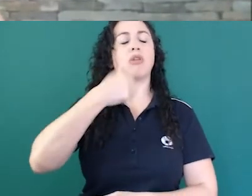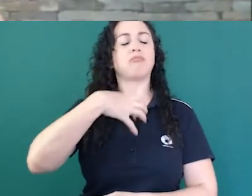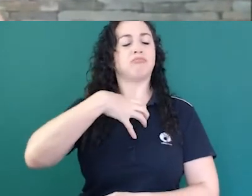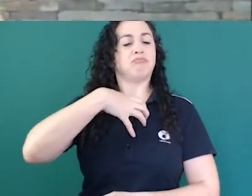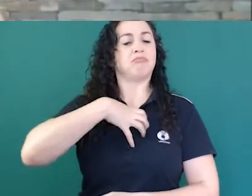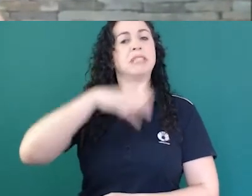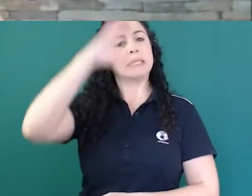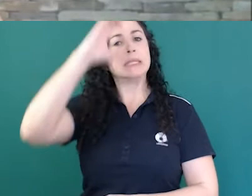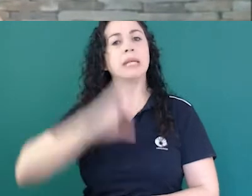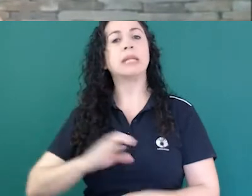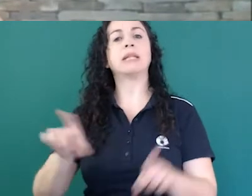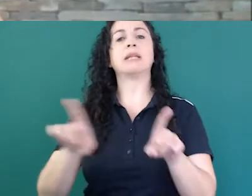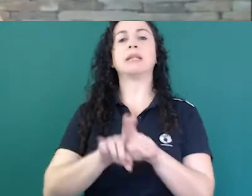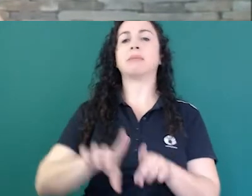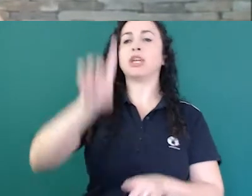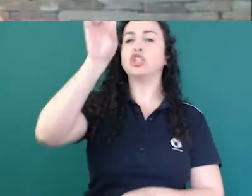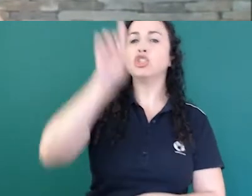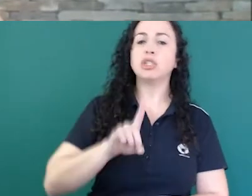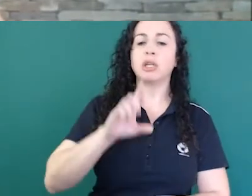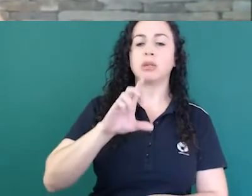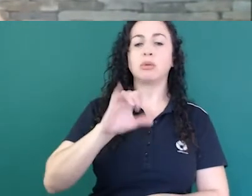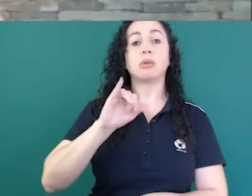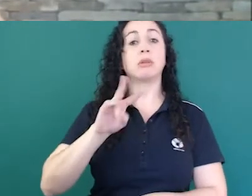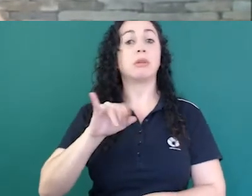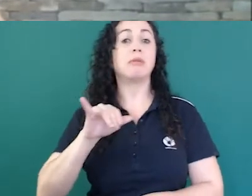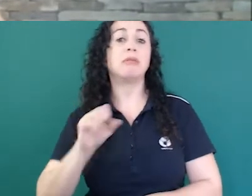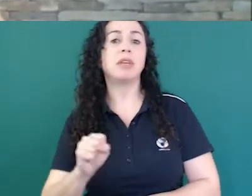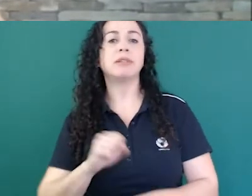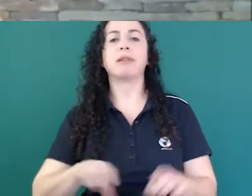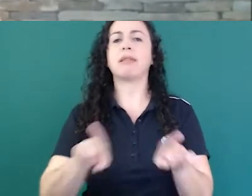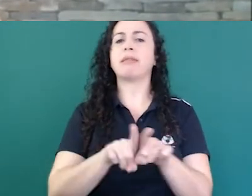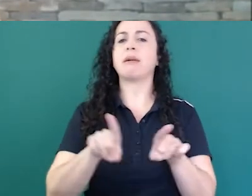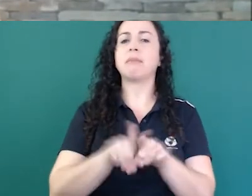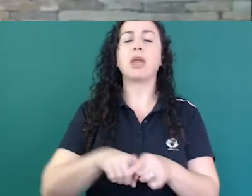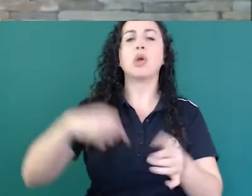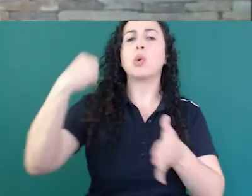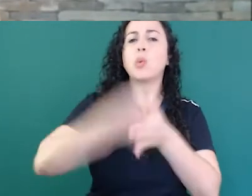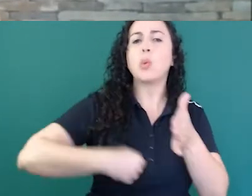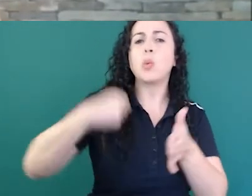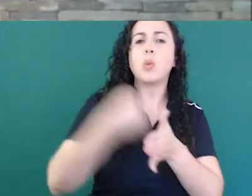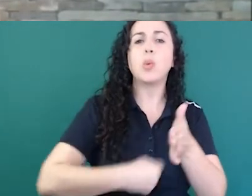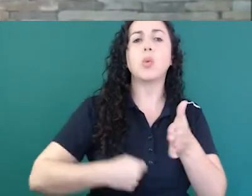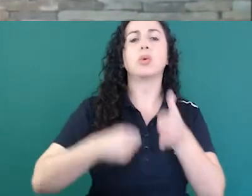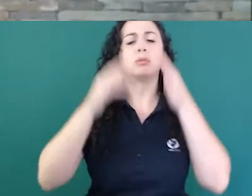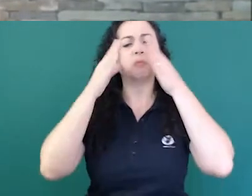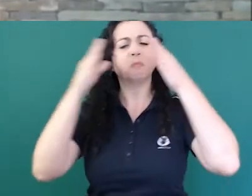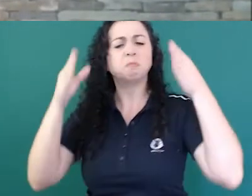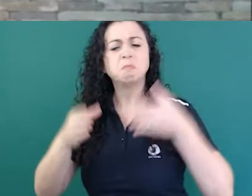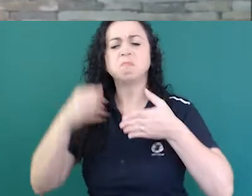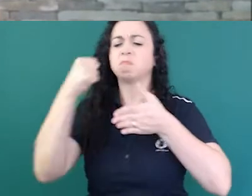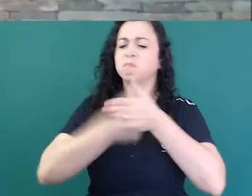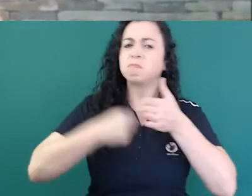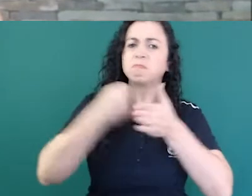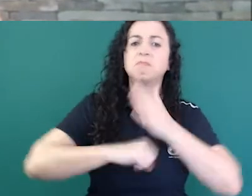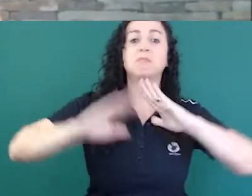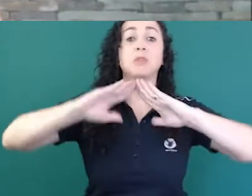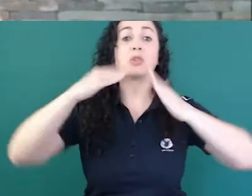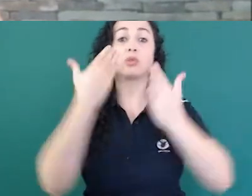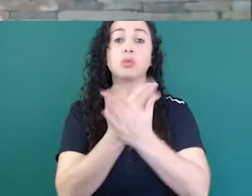cidadania, direitos civis, direitos, lutas pela escola pública de qualidade,